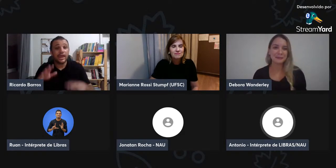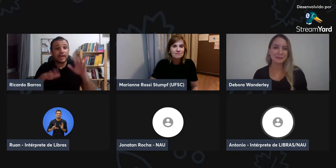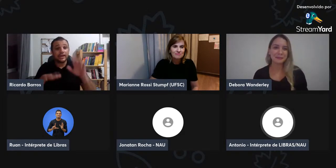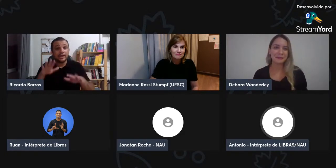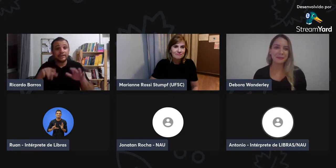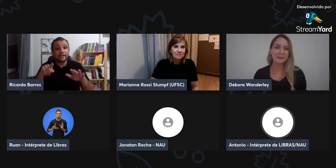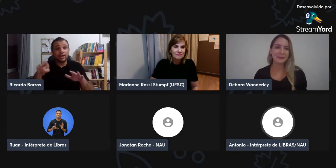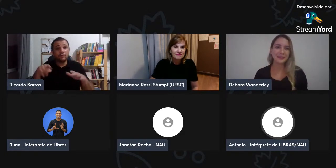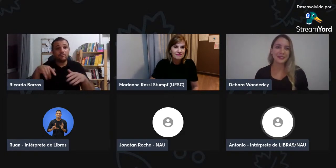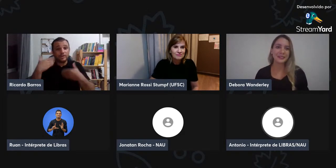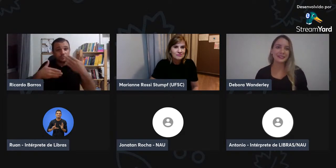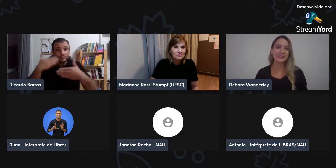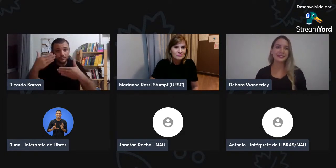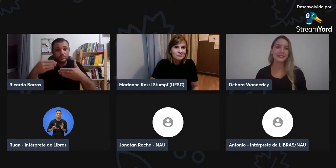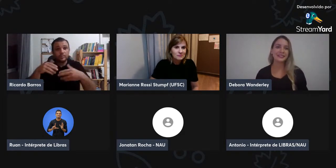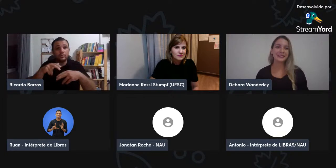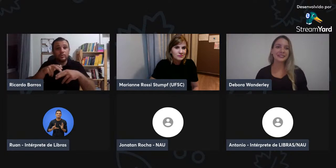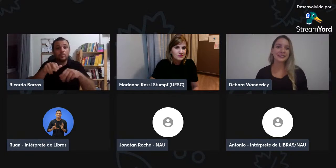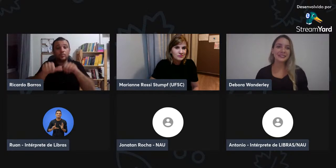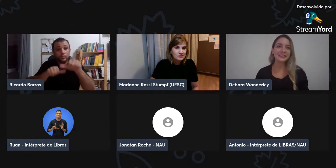é uma melhoria dentro do sistema.